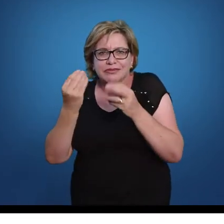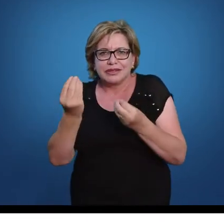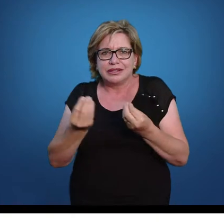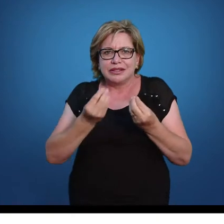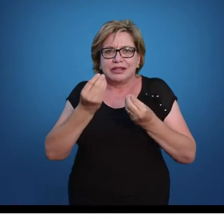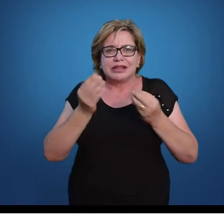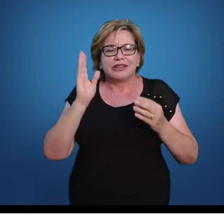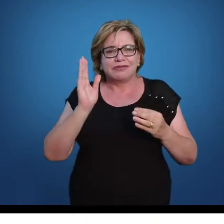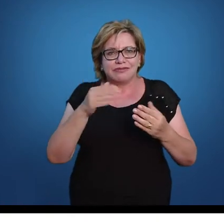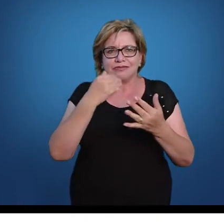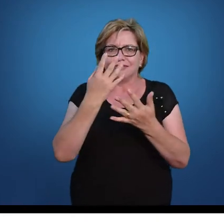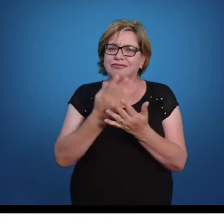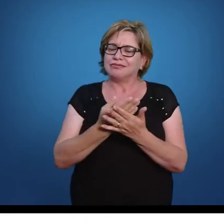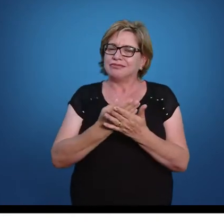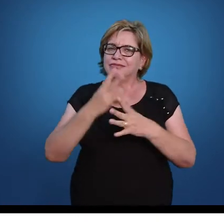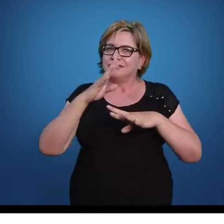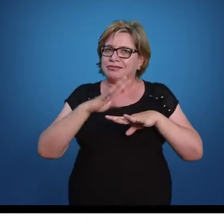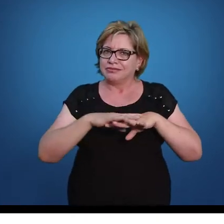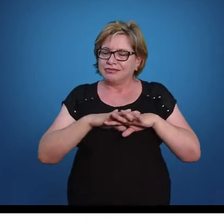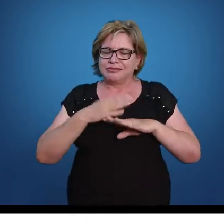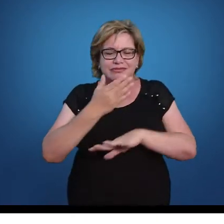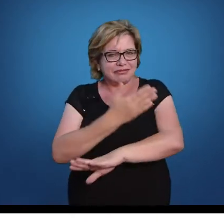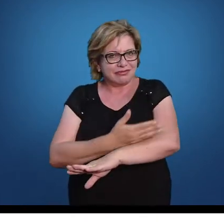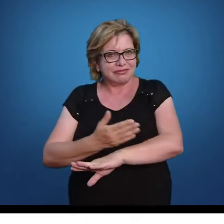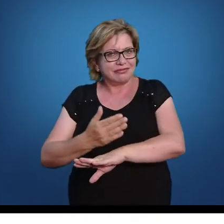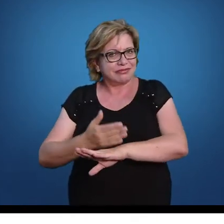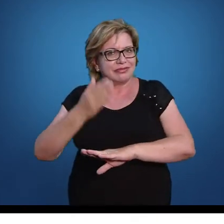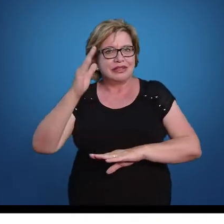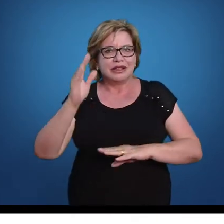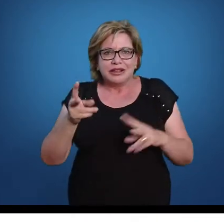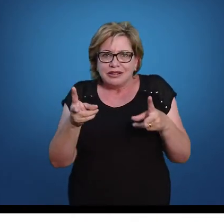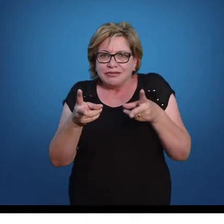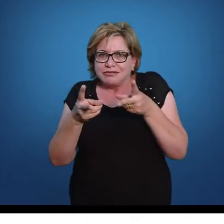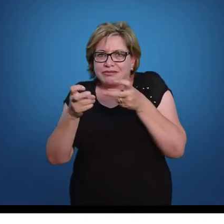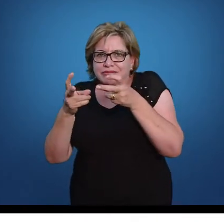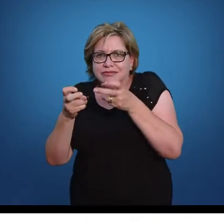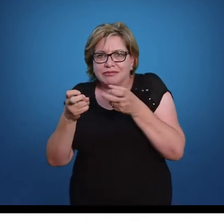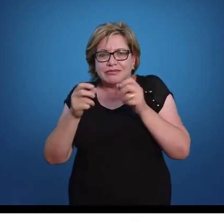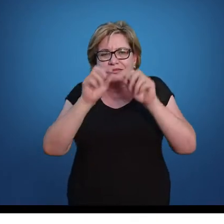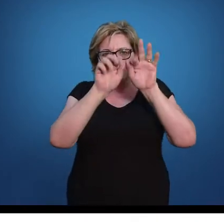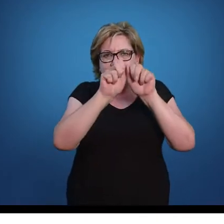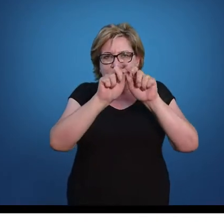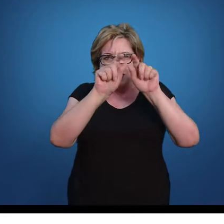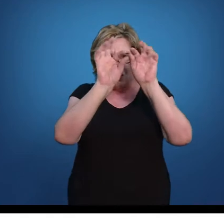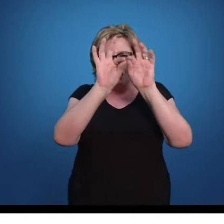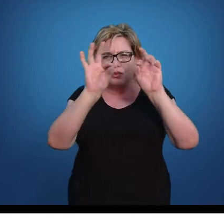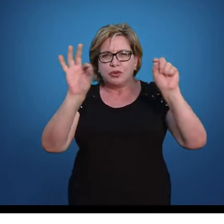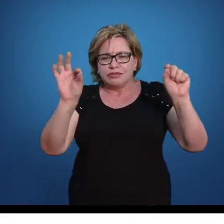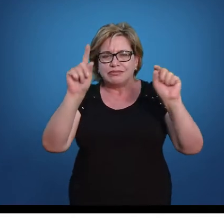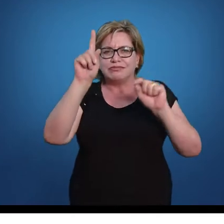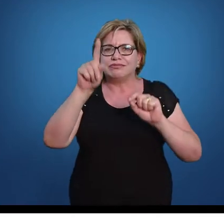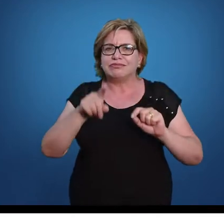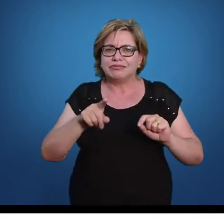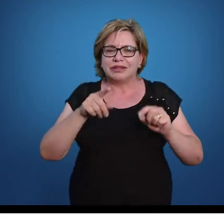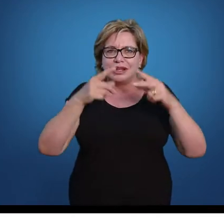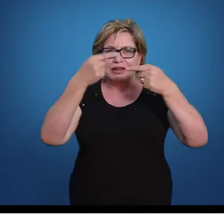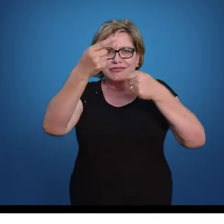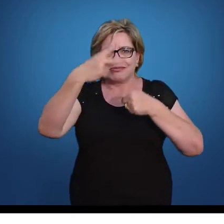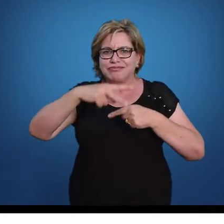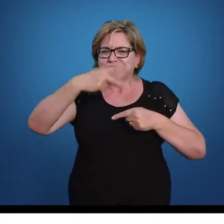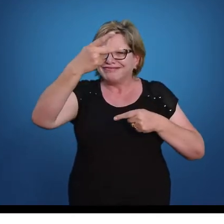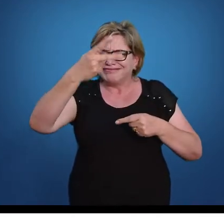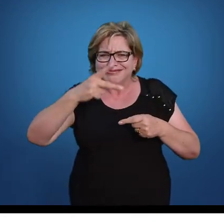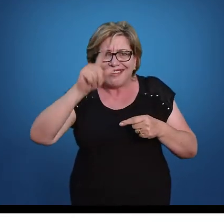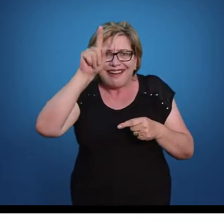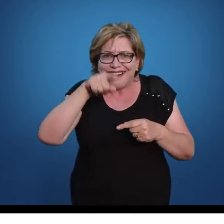Para quem já estuda matemática e está habituado com essas coisas, vai perceber que essa expressão aqui de cima é exatamente igual a de baixo.